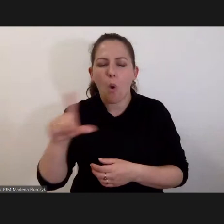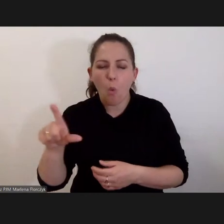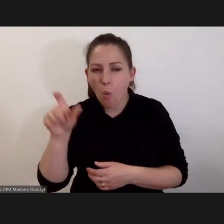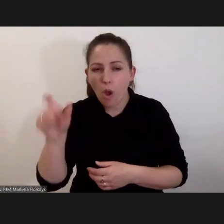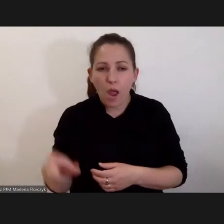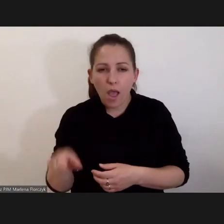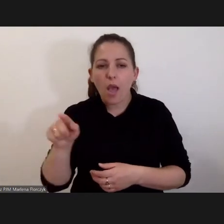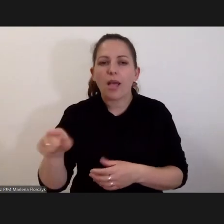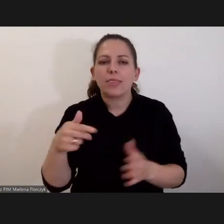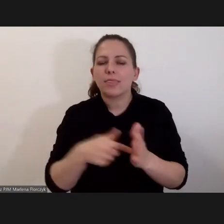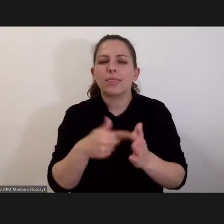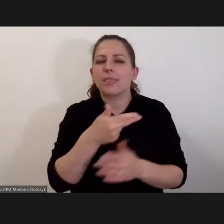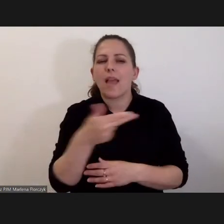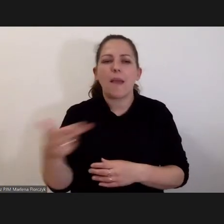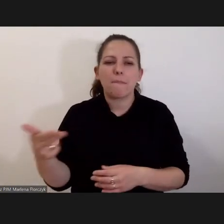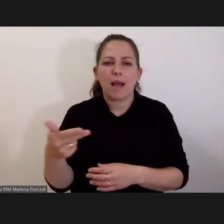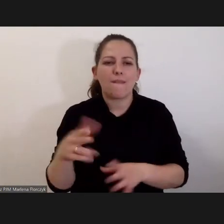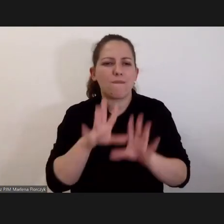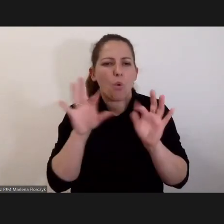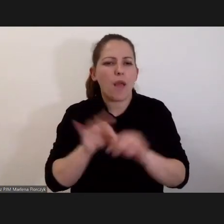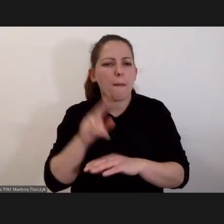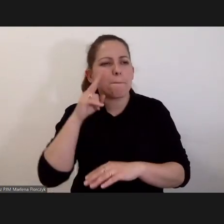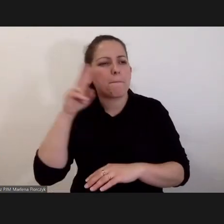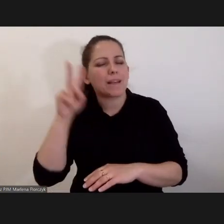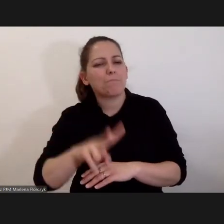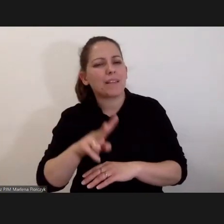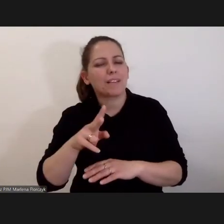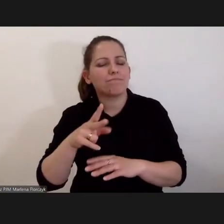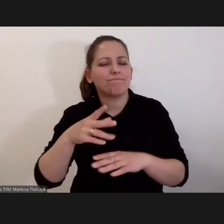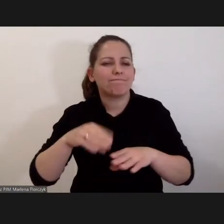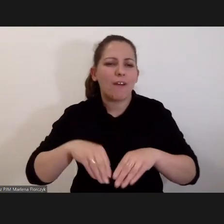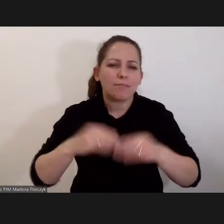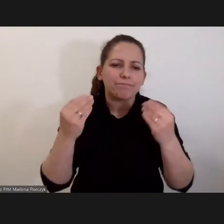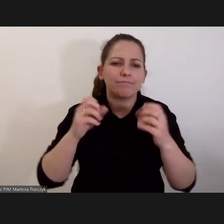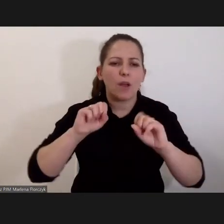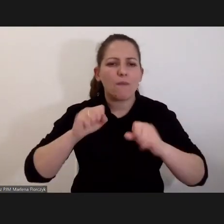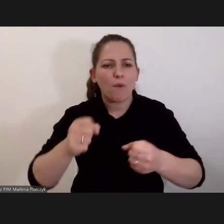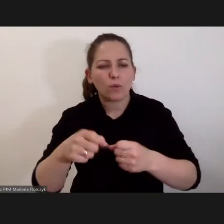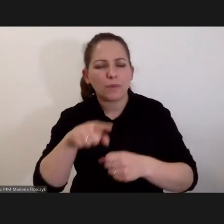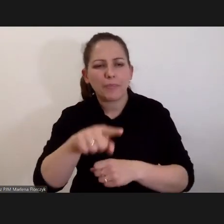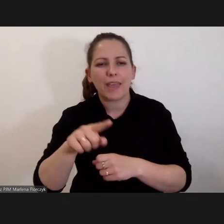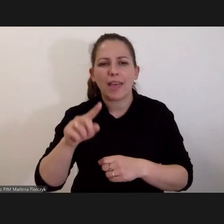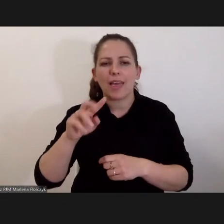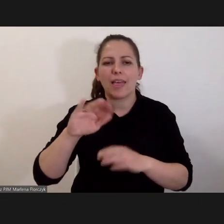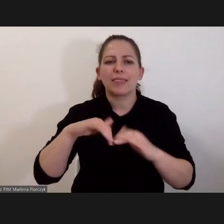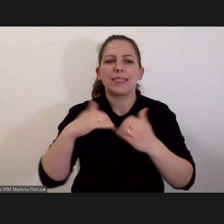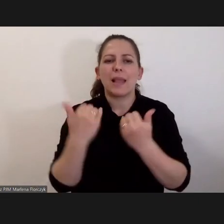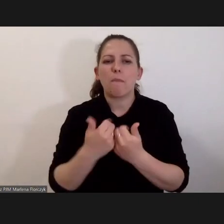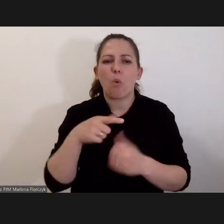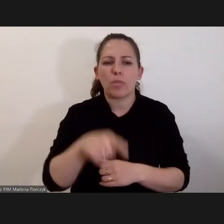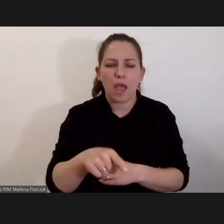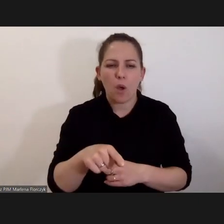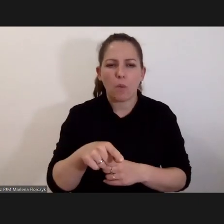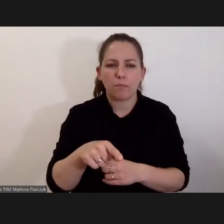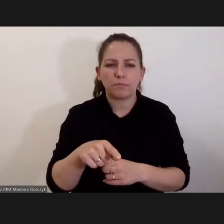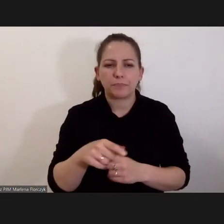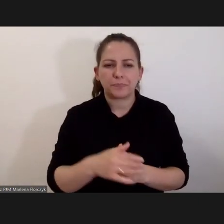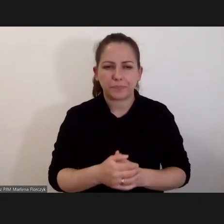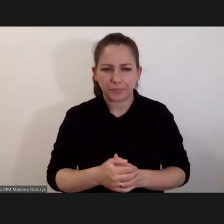dotyczące w ogóle perspektyw funkcjonowania trybu Trybunału zagrożeń wynikających